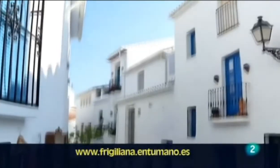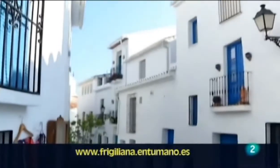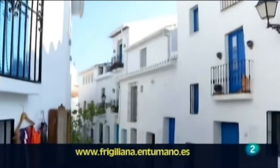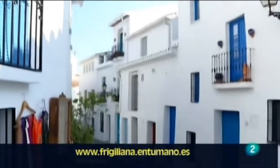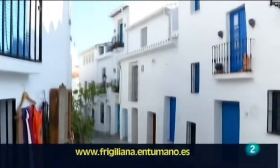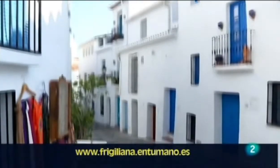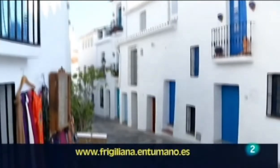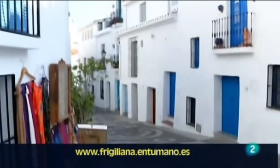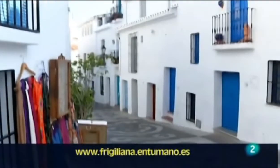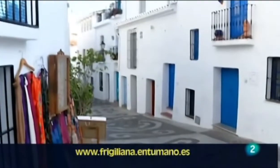Gracias.